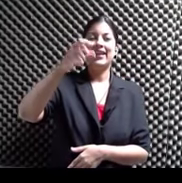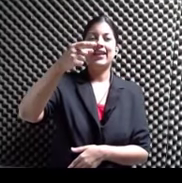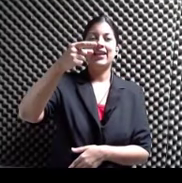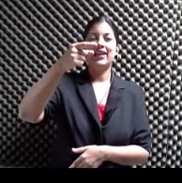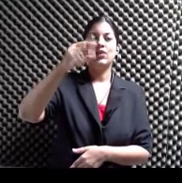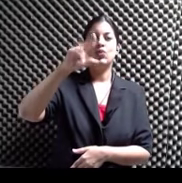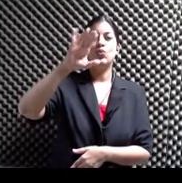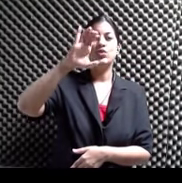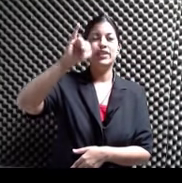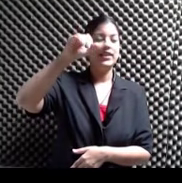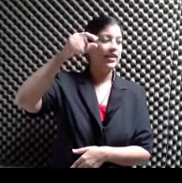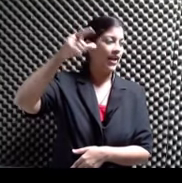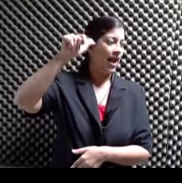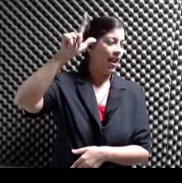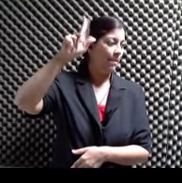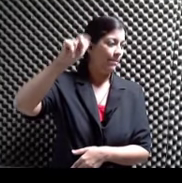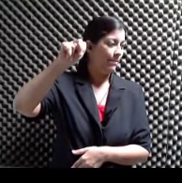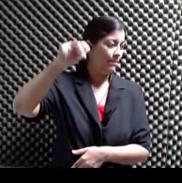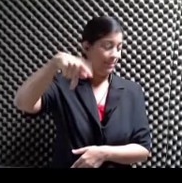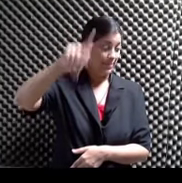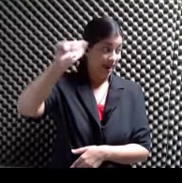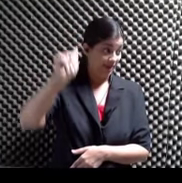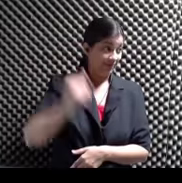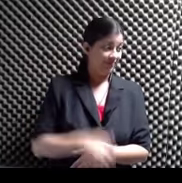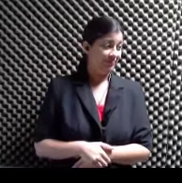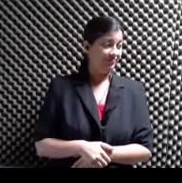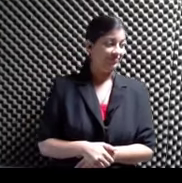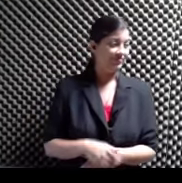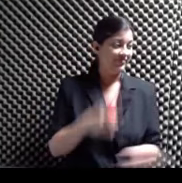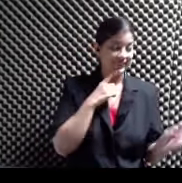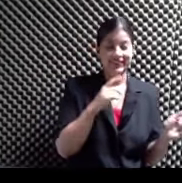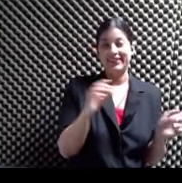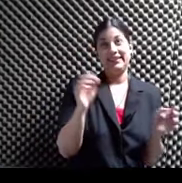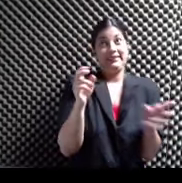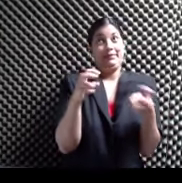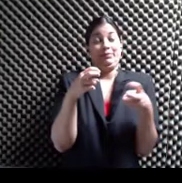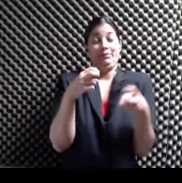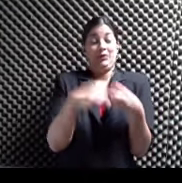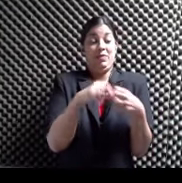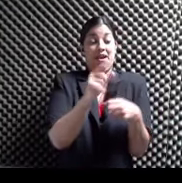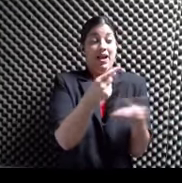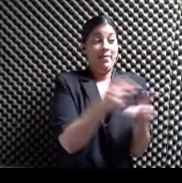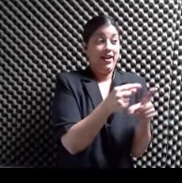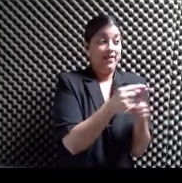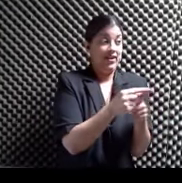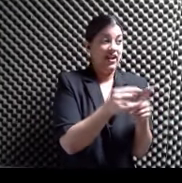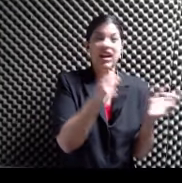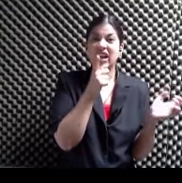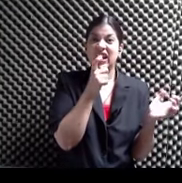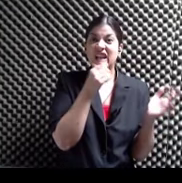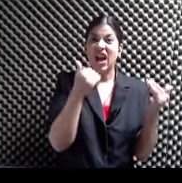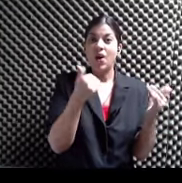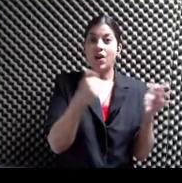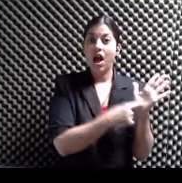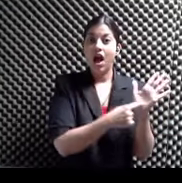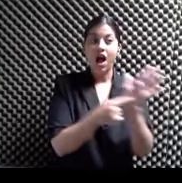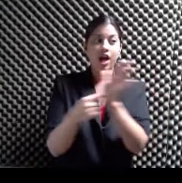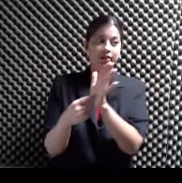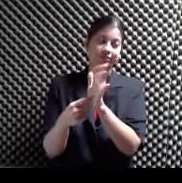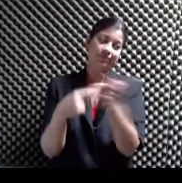Mira Tegucigalpa Tegucigalpa Tiene un problema Con esa palabra Toma mijo ¿A quién le toca? Ahora sí le toca José Ah bueno